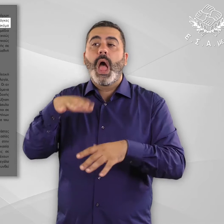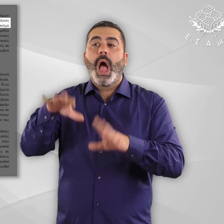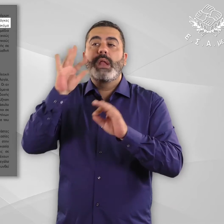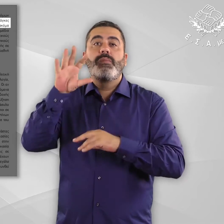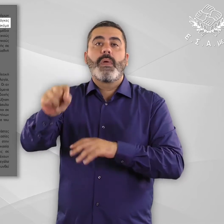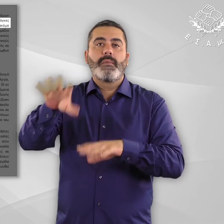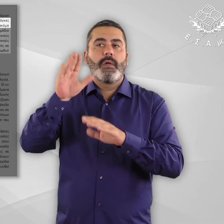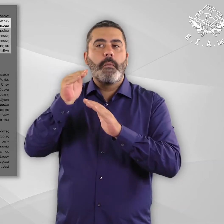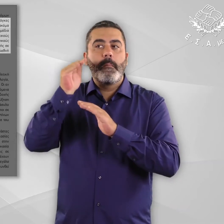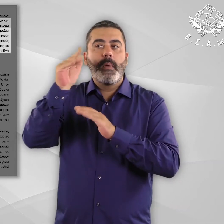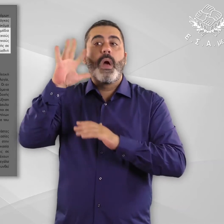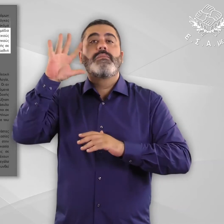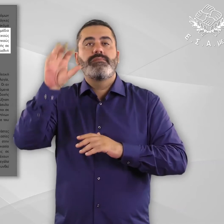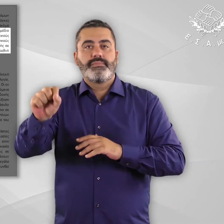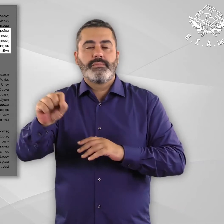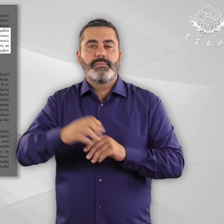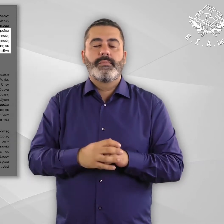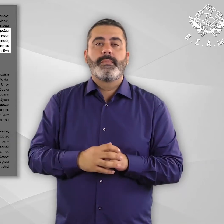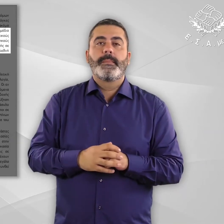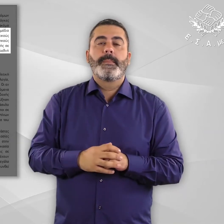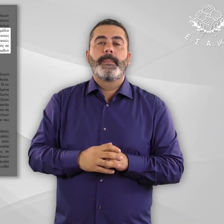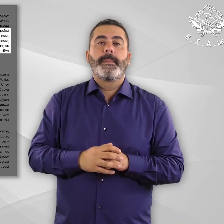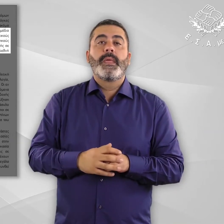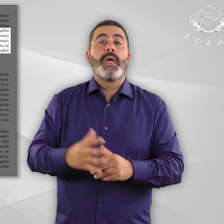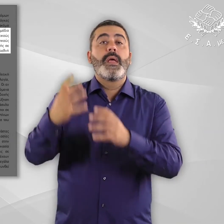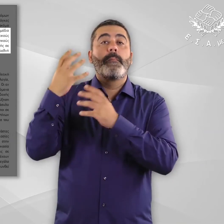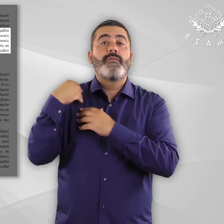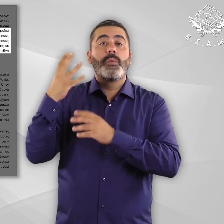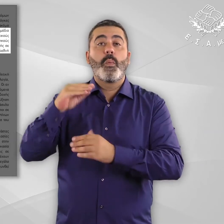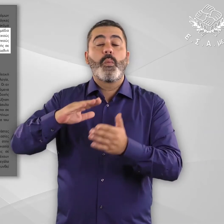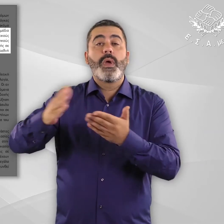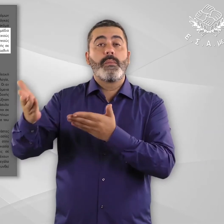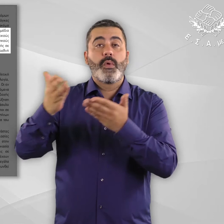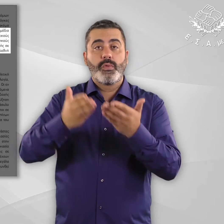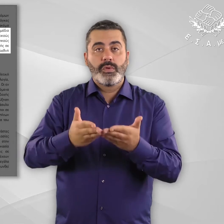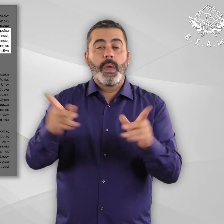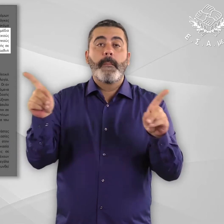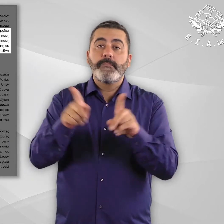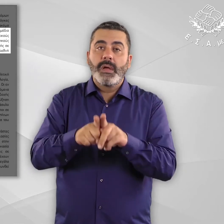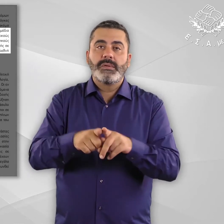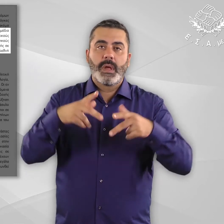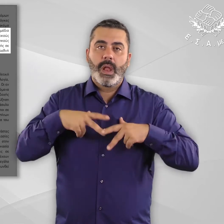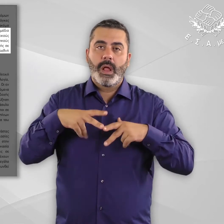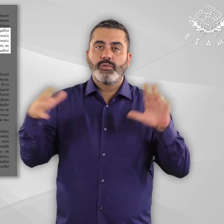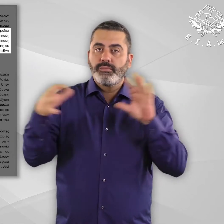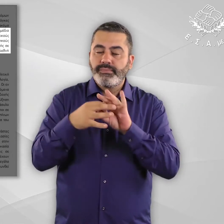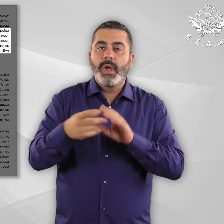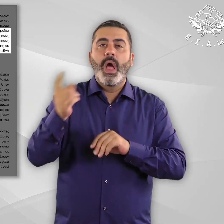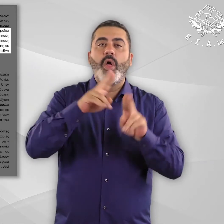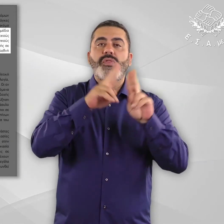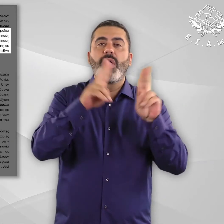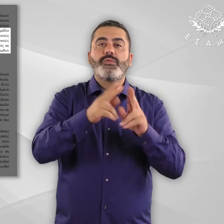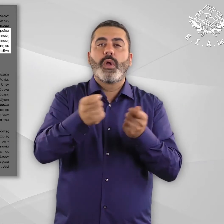μεταγενέστερο στάδιο. Η αρμόδια αρχή υποδοχής σε συνεργασία με τους αρμόδιους κρατικούς φορείς, διεθνείς